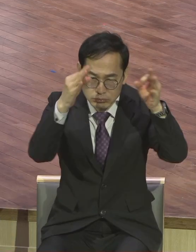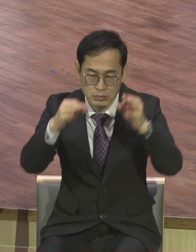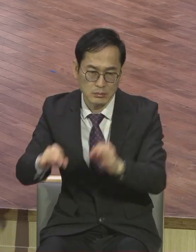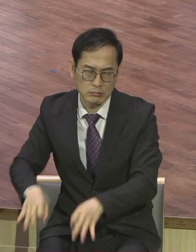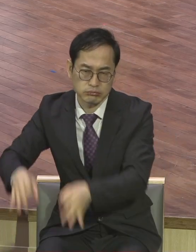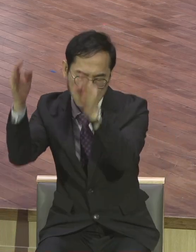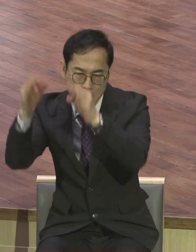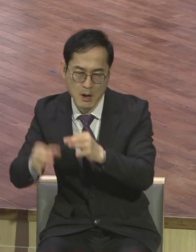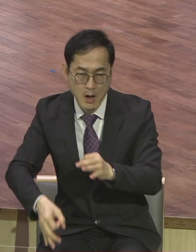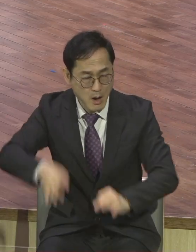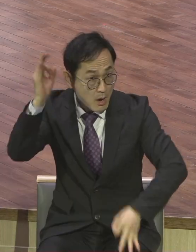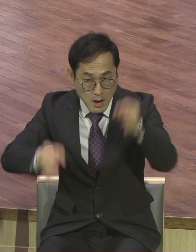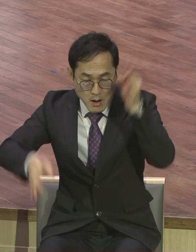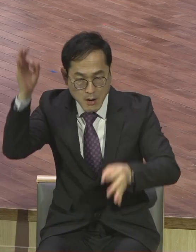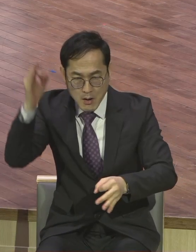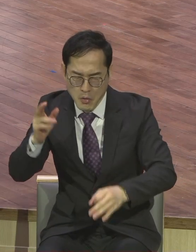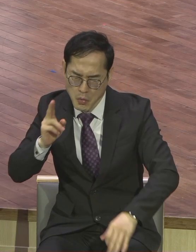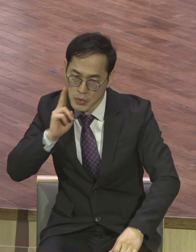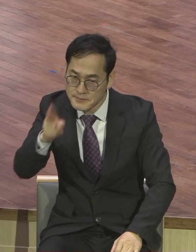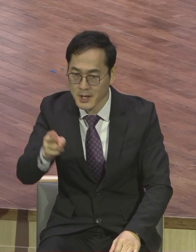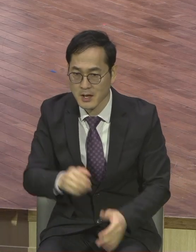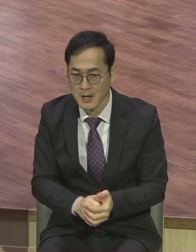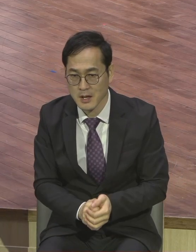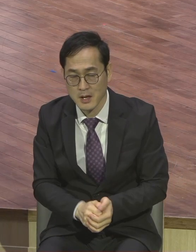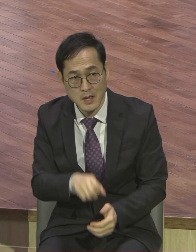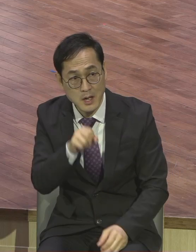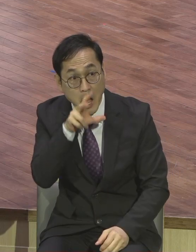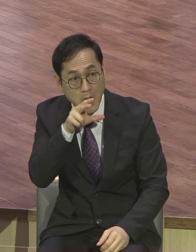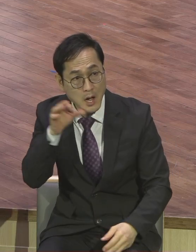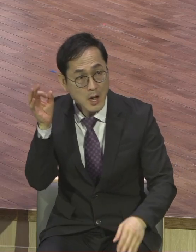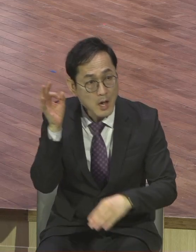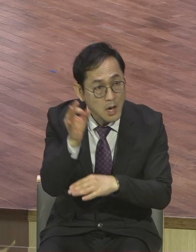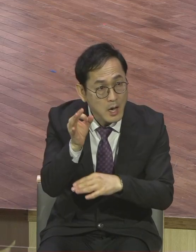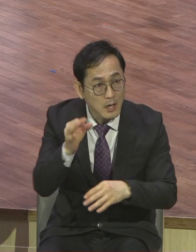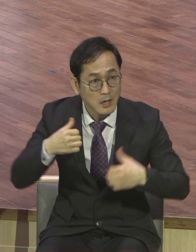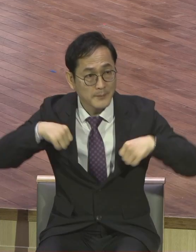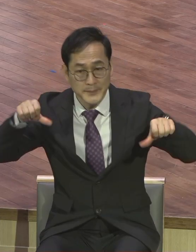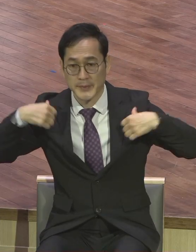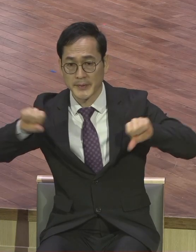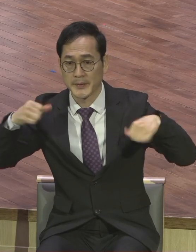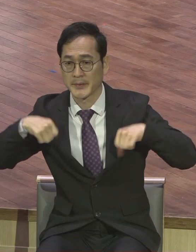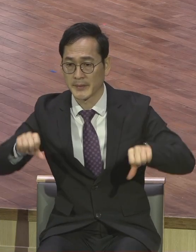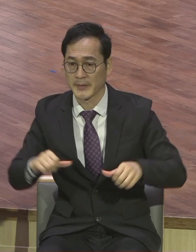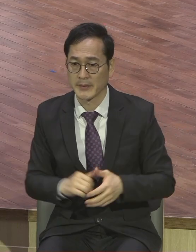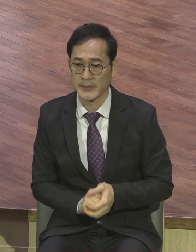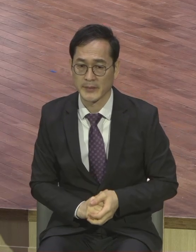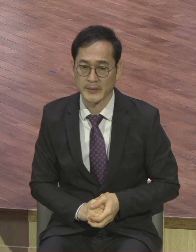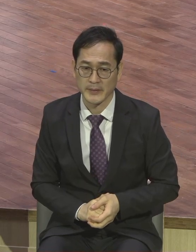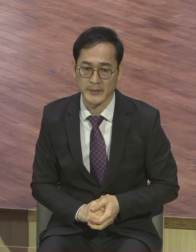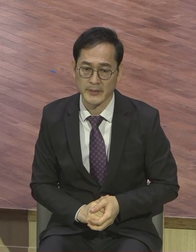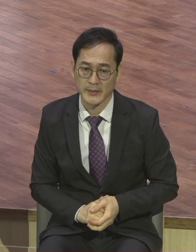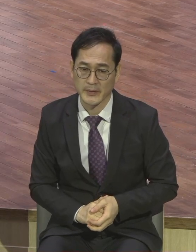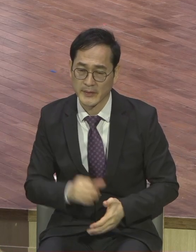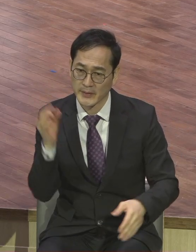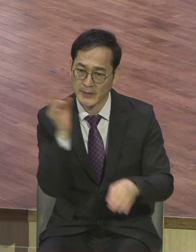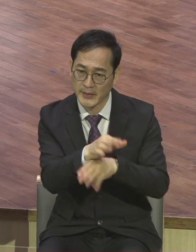너무 많이 올라서 입이 쫙쫙 버릴 정도로 그렇게 엄청나게 올랐어요. 그래서 이렇게